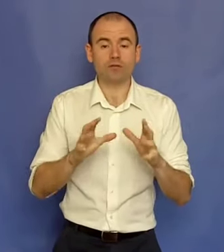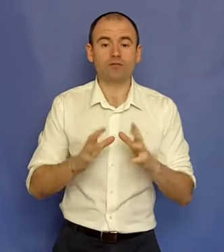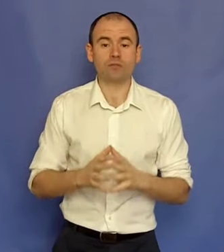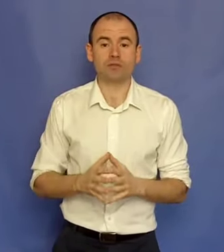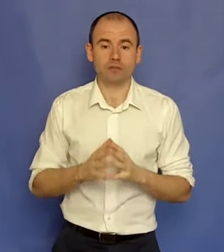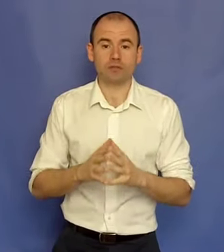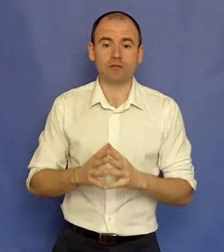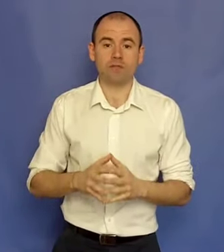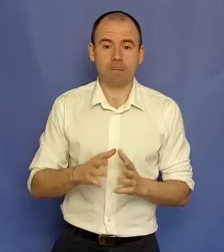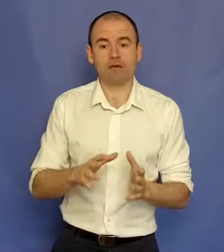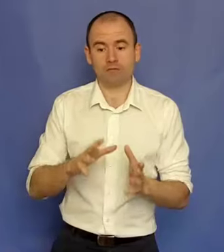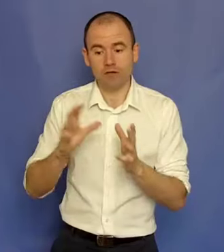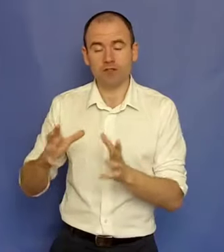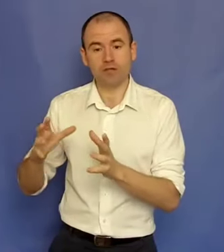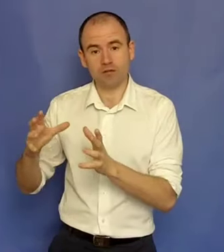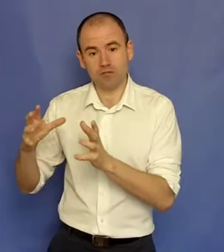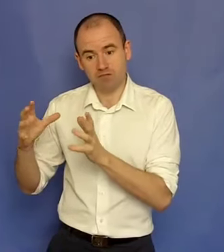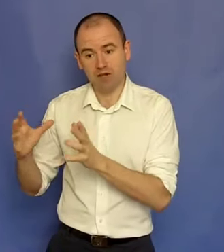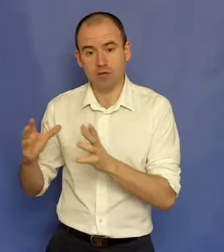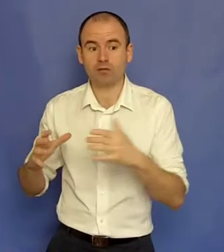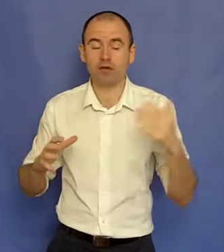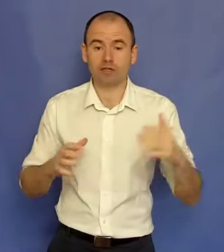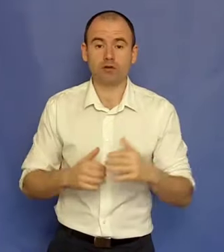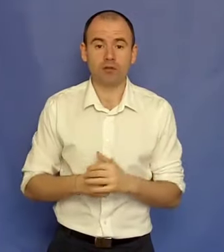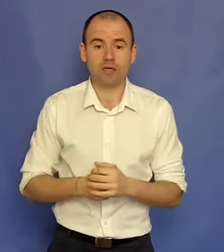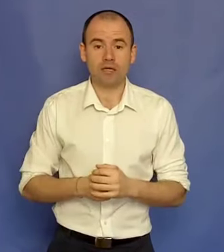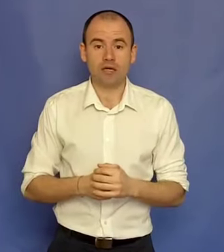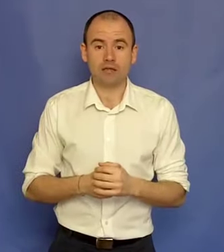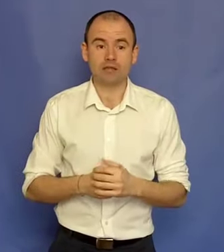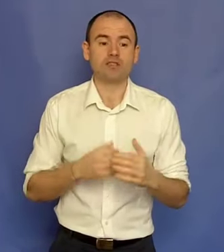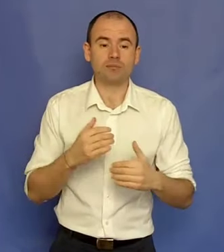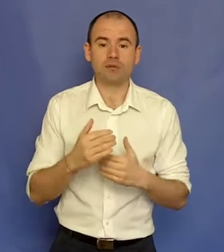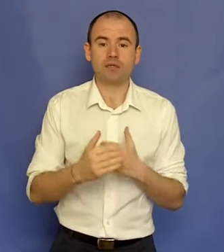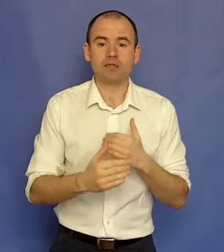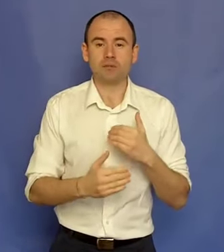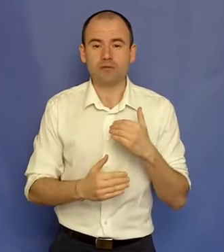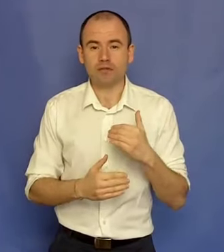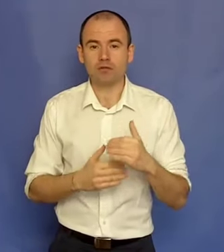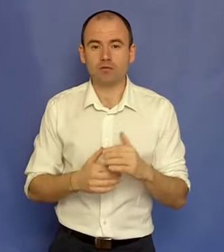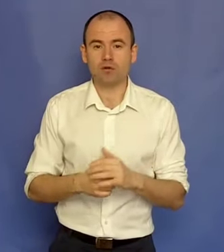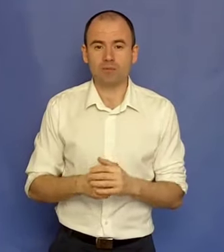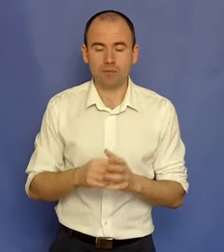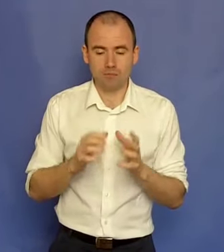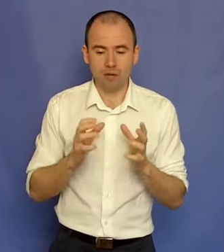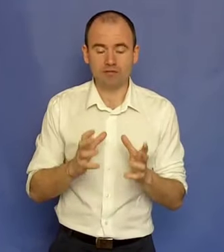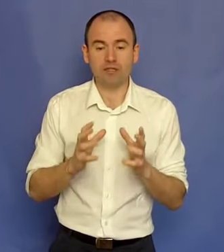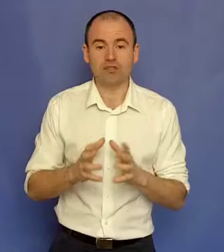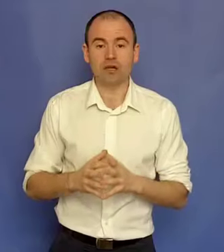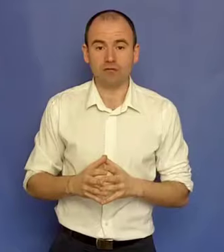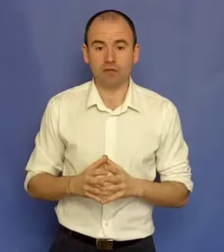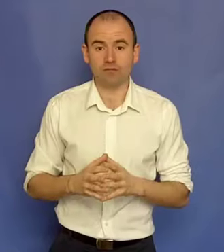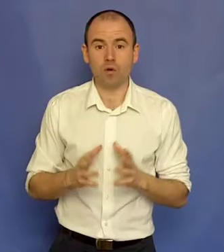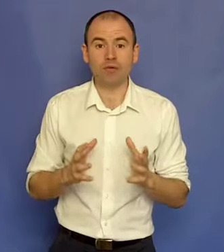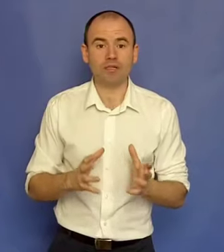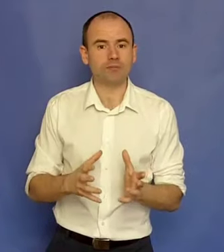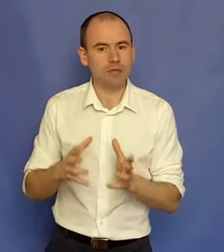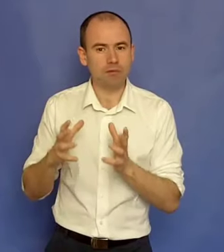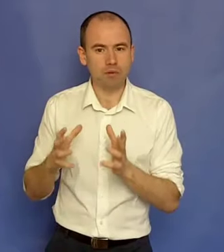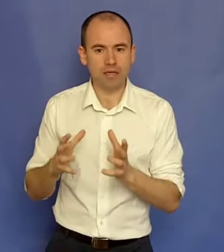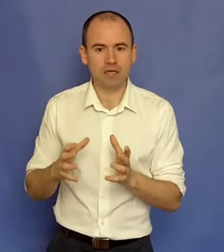vreau să te învăț și pe tine să faci ceea ce fac eu, să fac alți oameni care încep să privească lucrurile pe plan financiar altfel. Oameni care încep să aibă bani